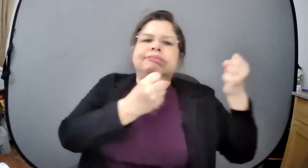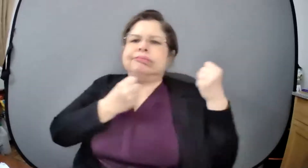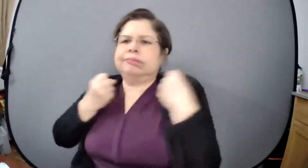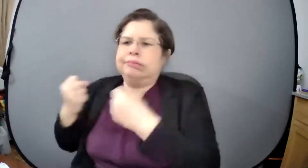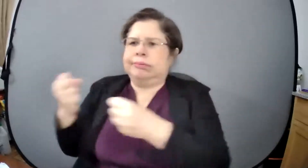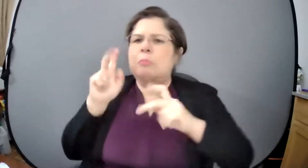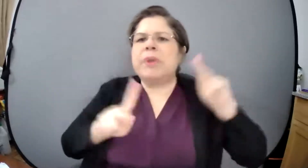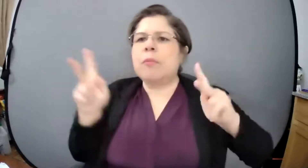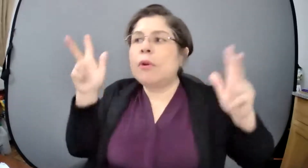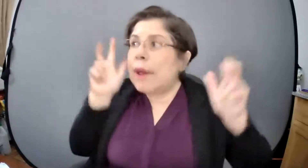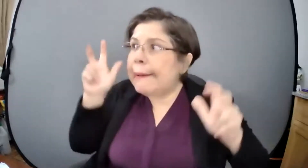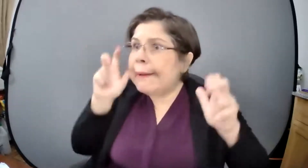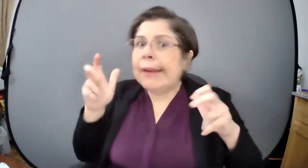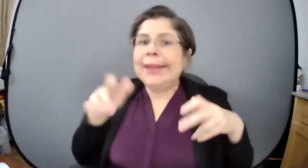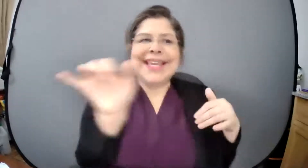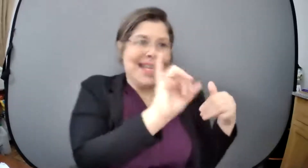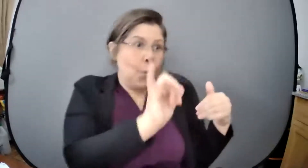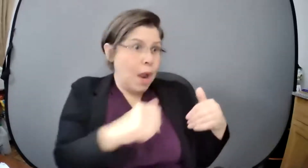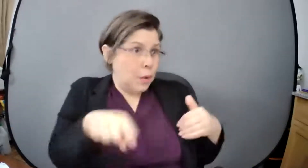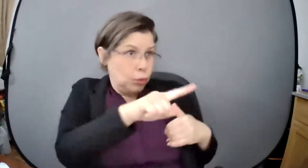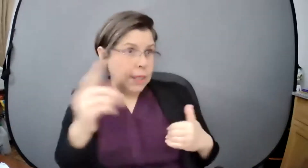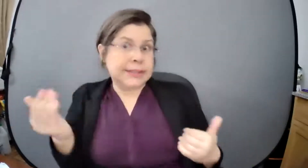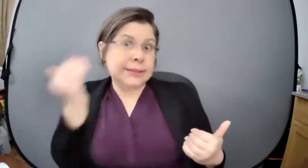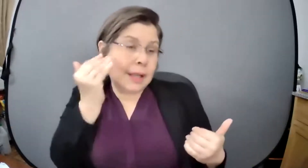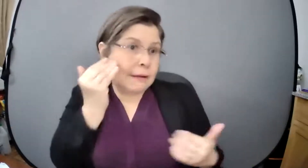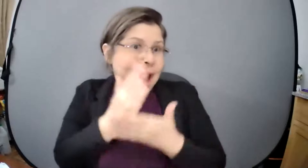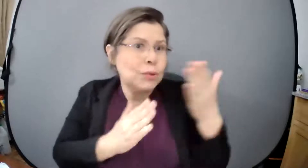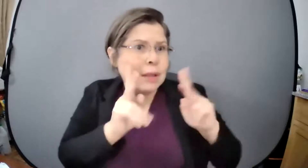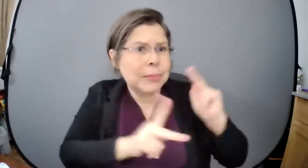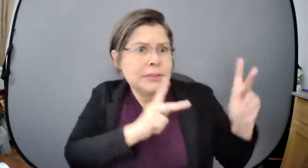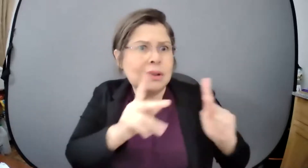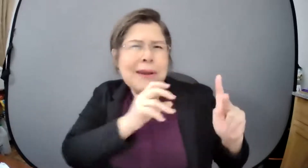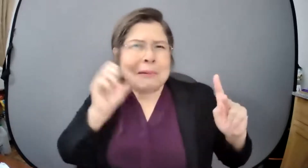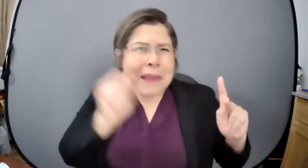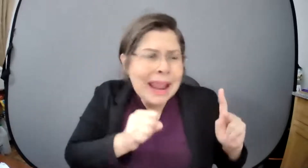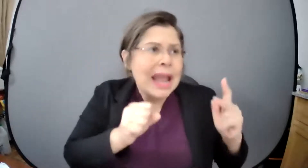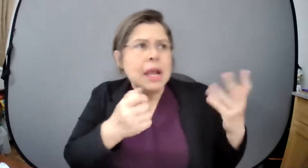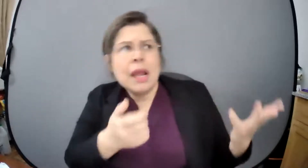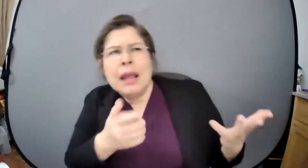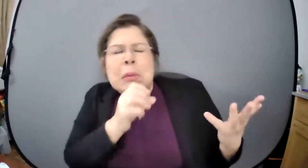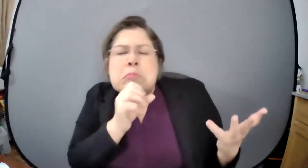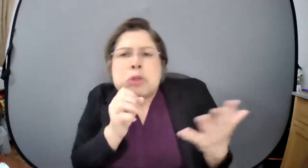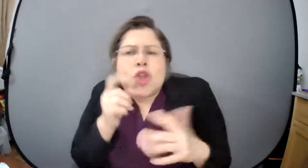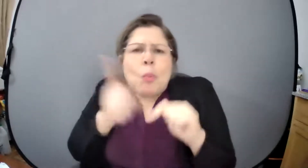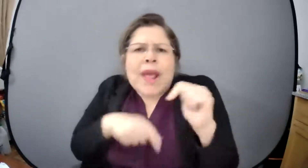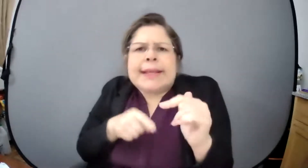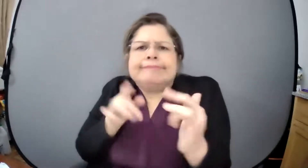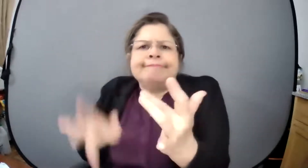personas que a lo mejor el mensaje no les va a llegar a través de medios digitales o inclusive de medios